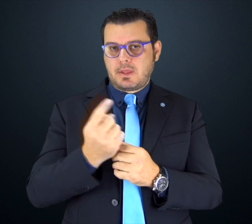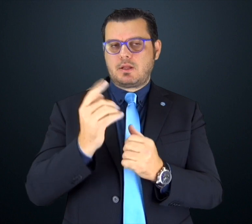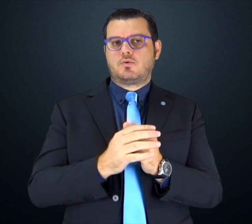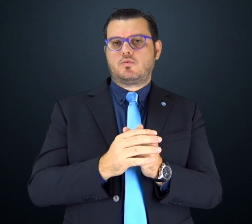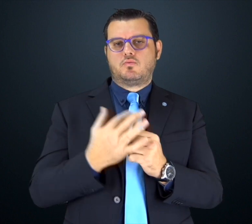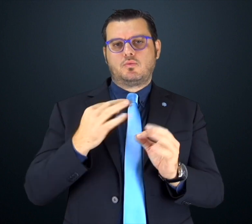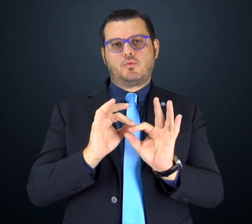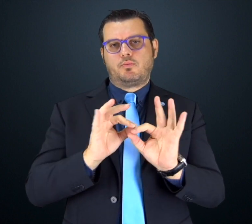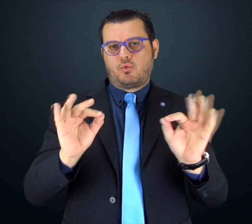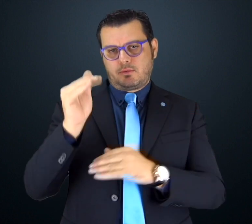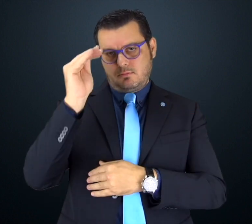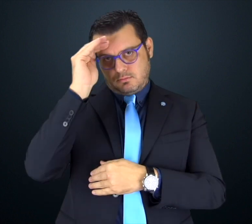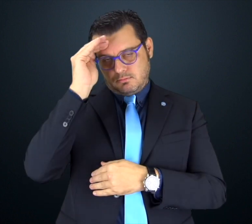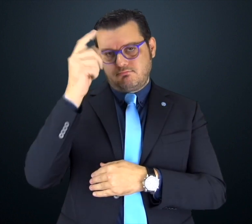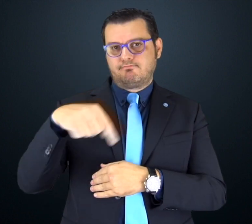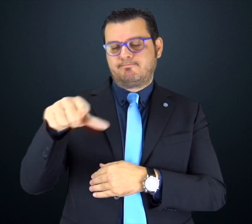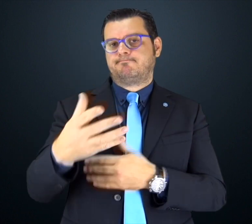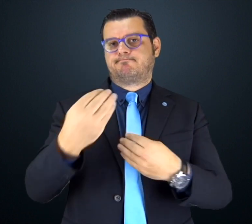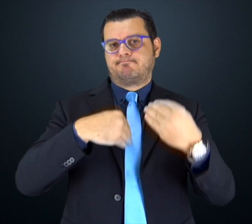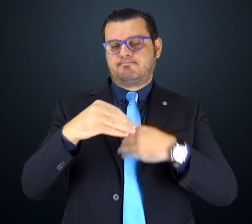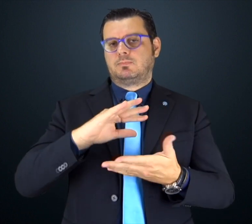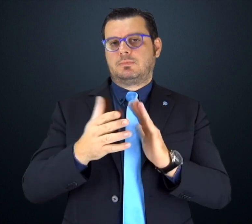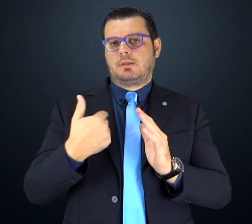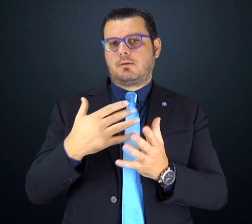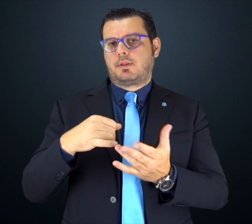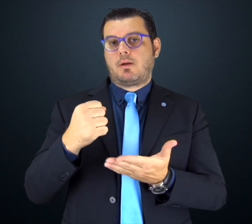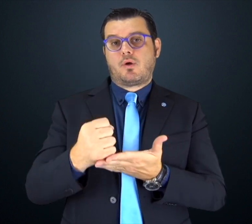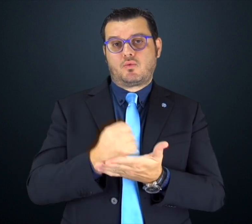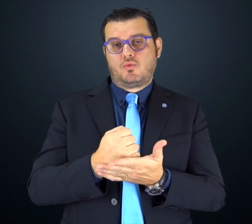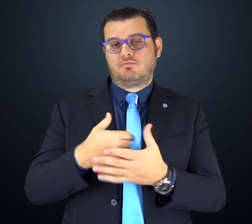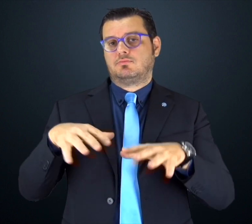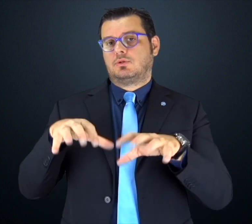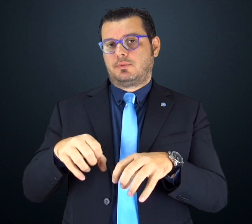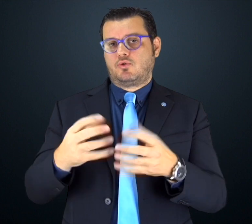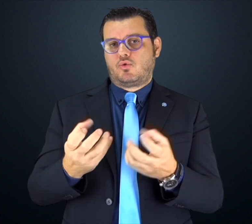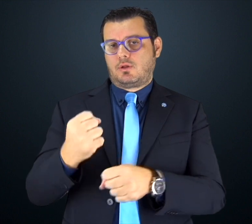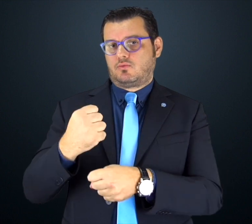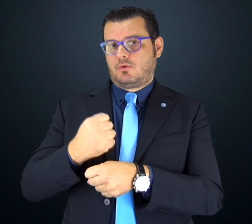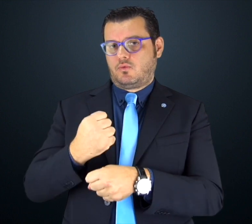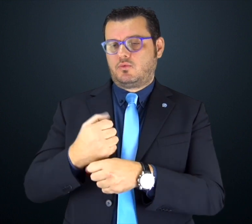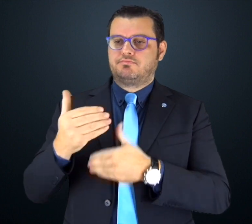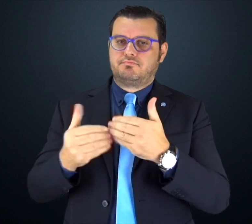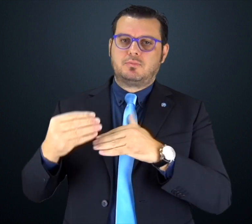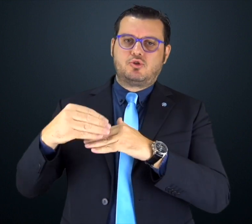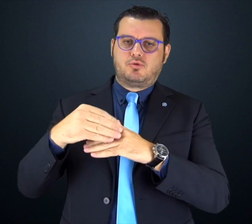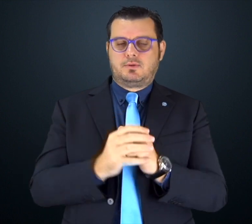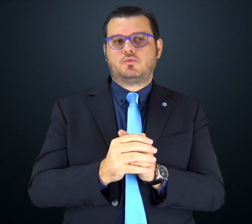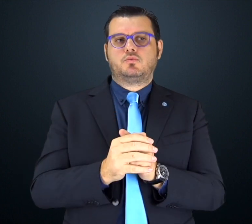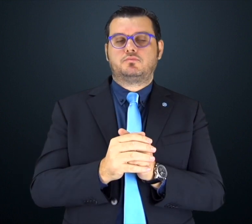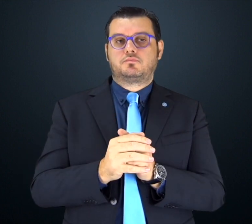vostra opinione è molto importante per noi e per la comunità. Il sito apre